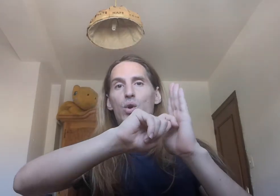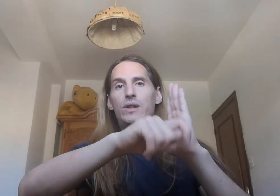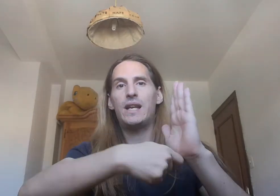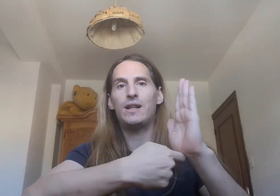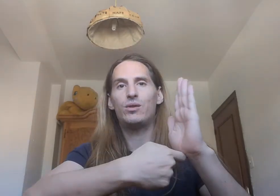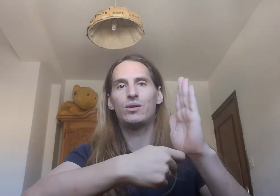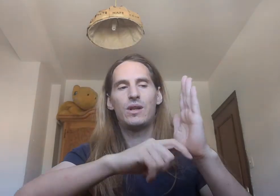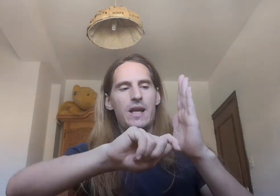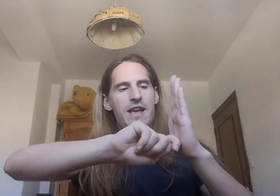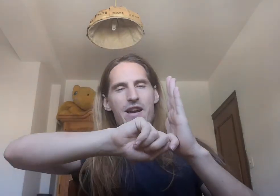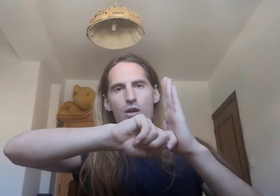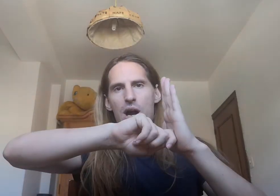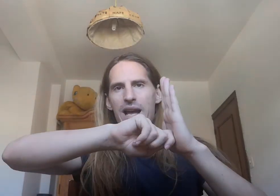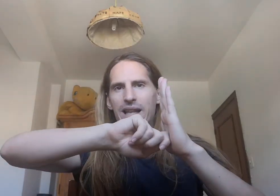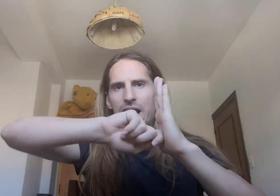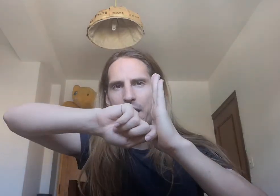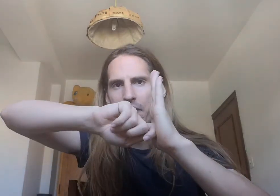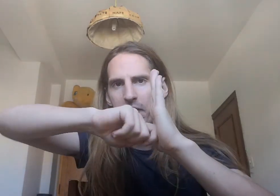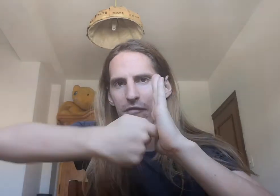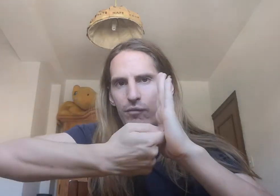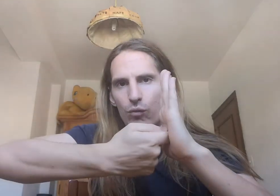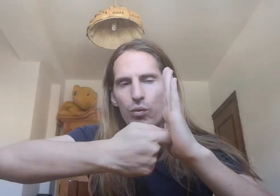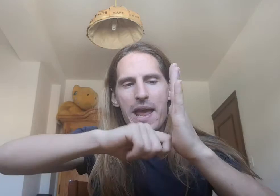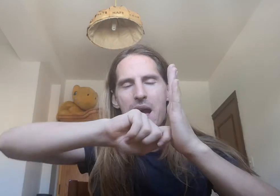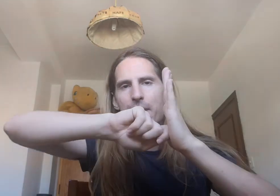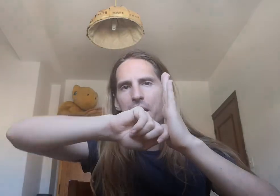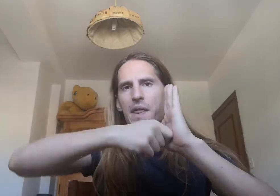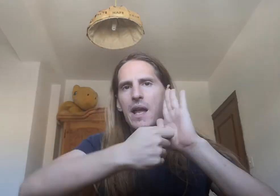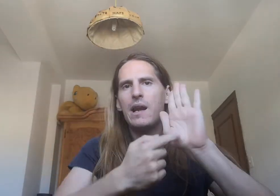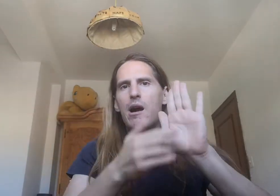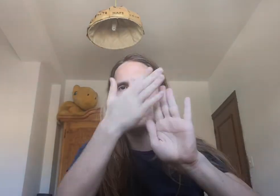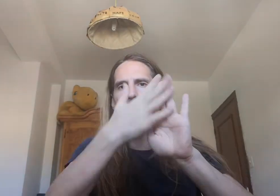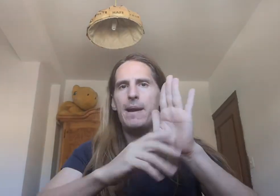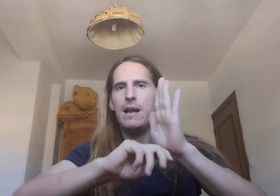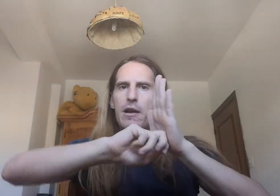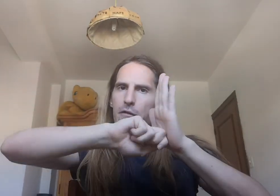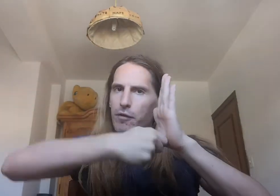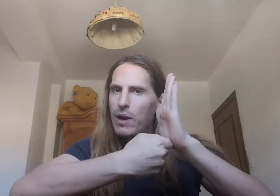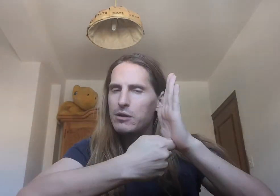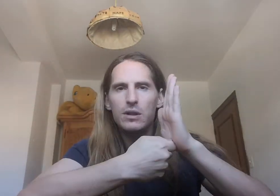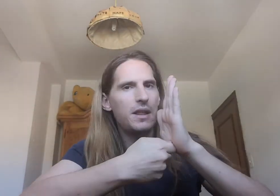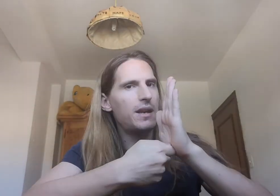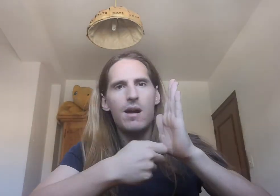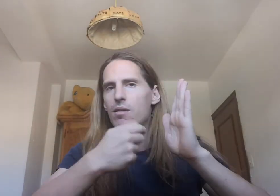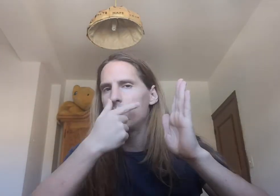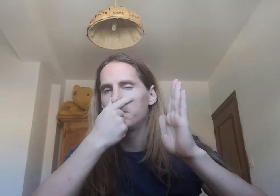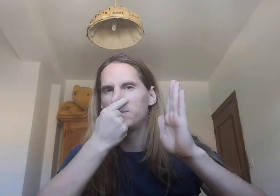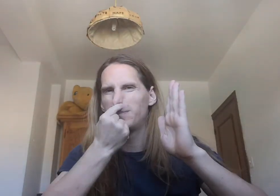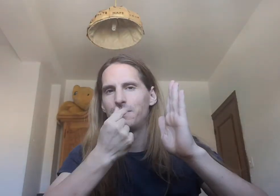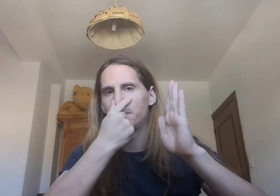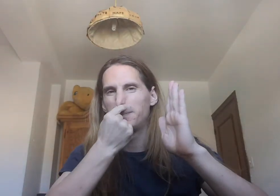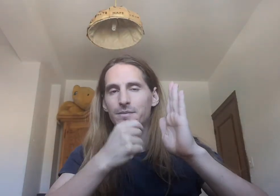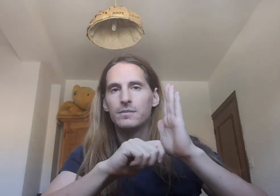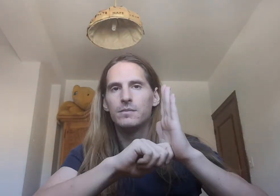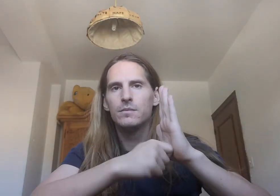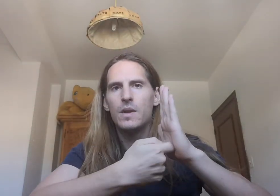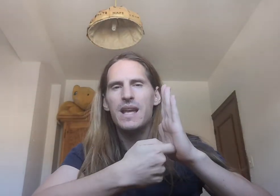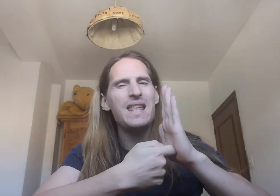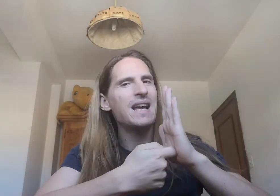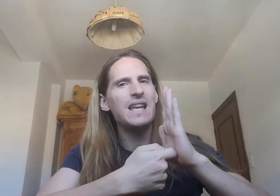Contrato Hay gente que hace Una llave que cierra a un papel Esto está cerrado Y de aquí